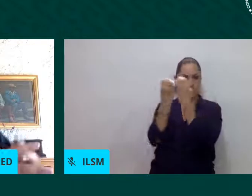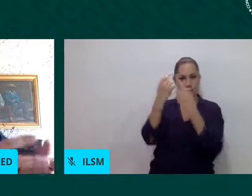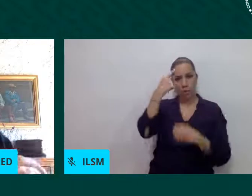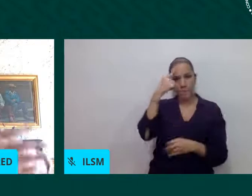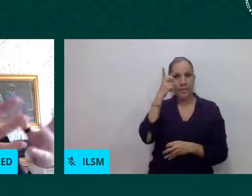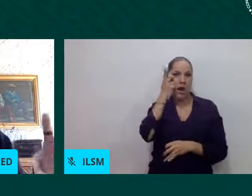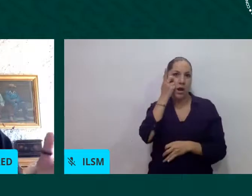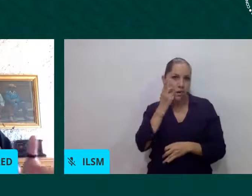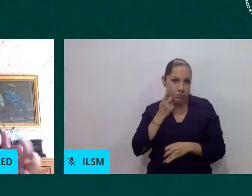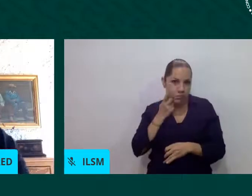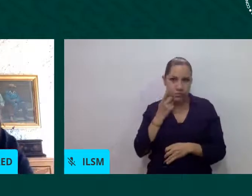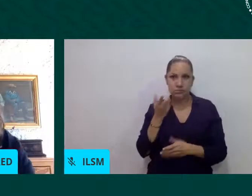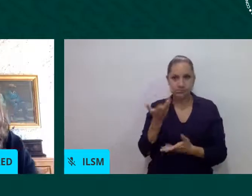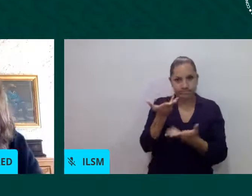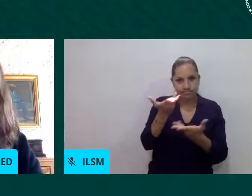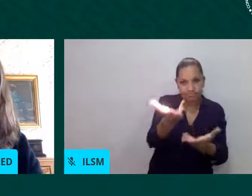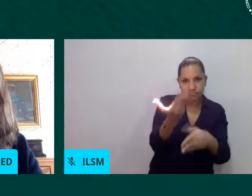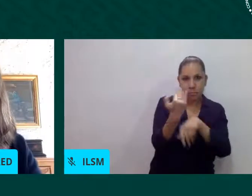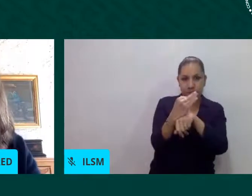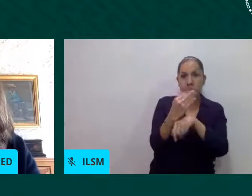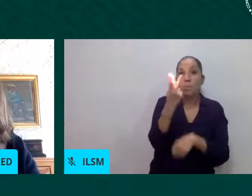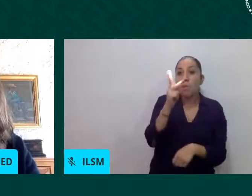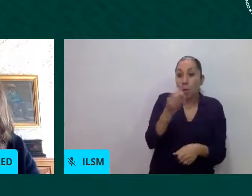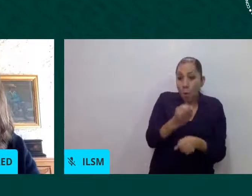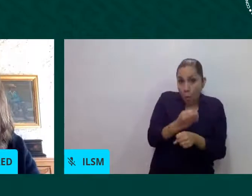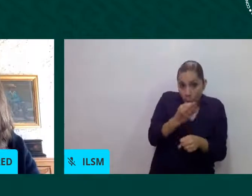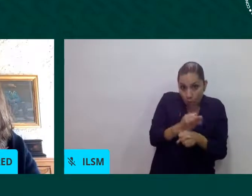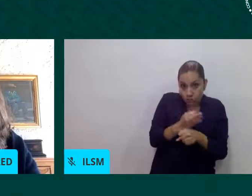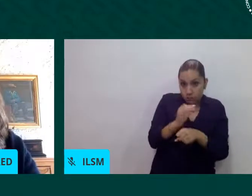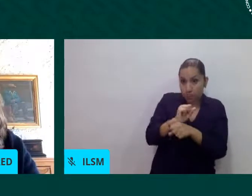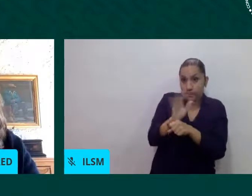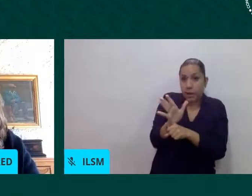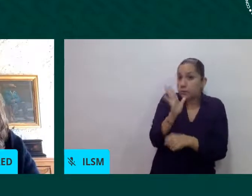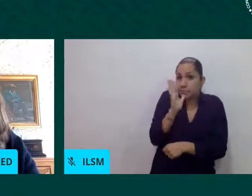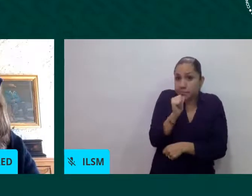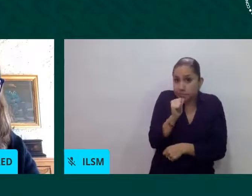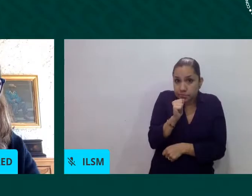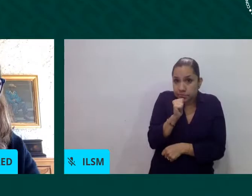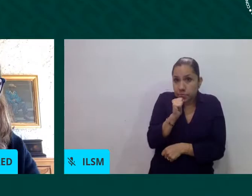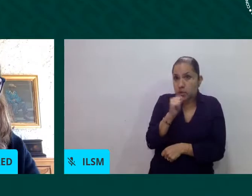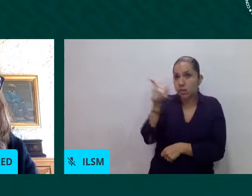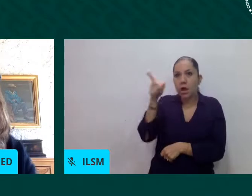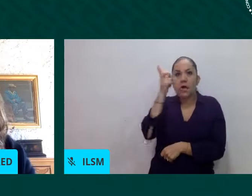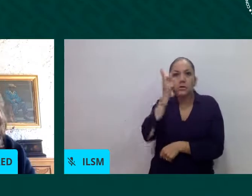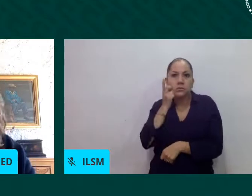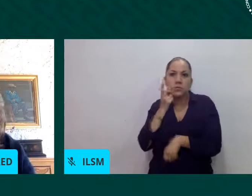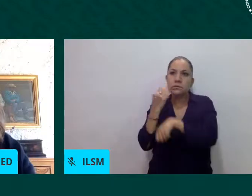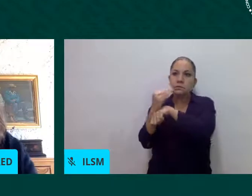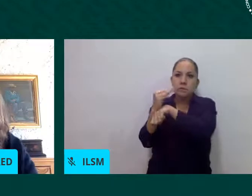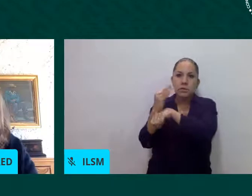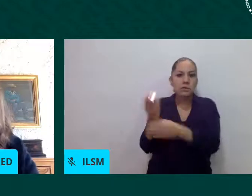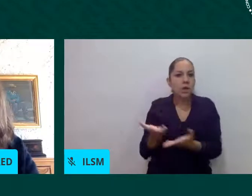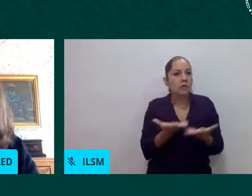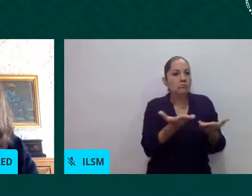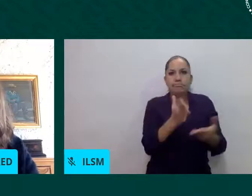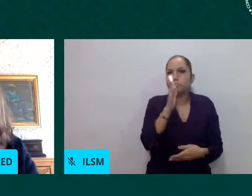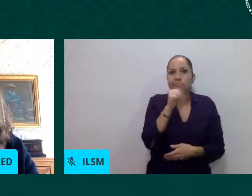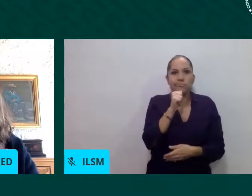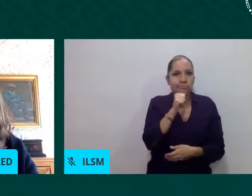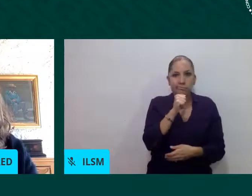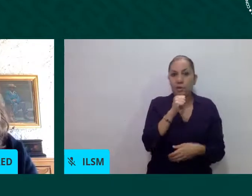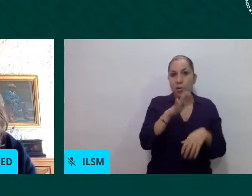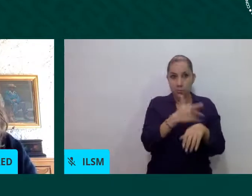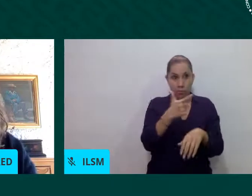de la pandemia, porque esto podría generar una situación complicada, digamos, para la salud de las personas. Entonces, me parece que este es uno de los grandes